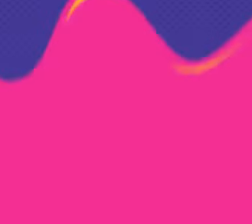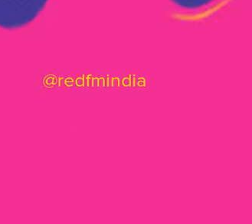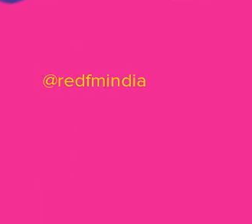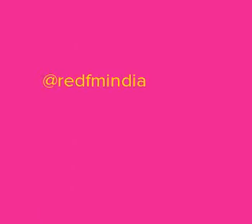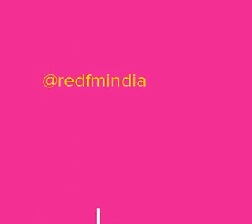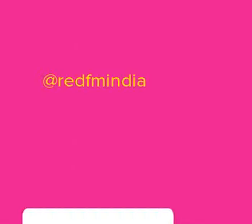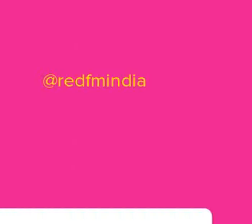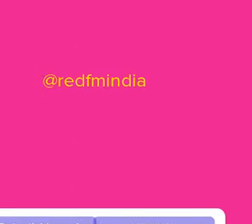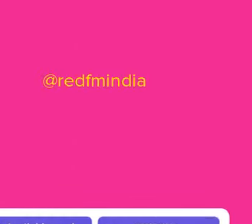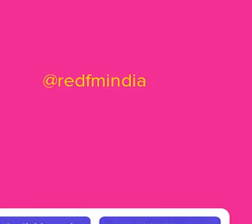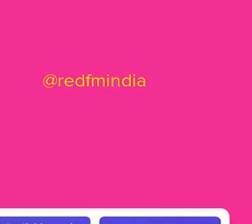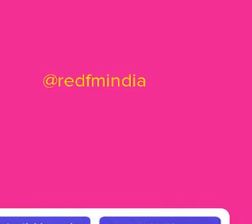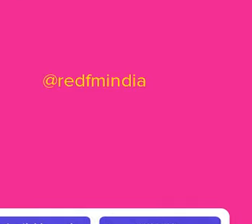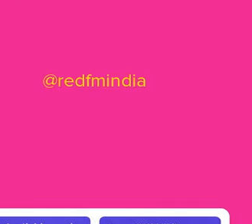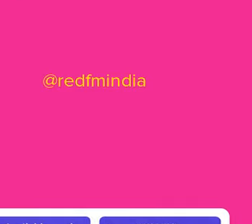झाल झाल